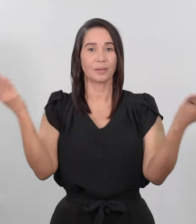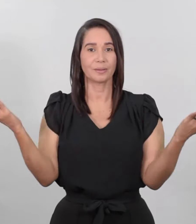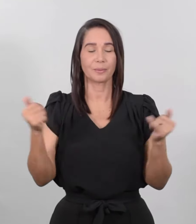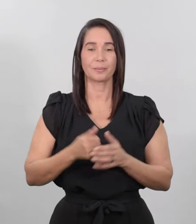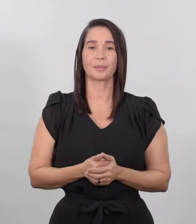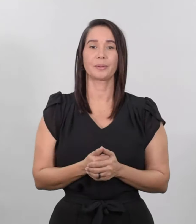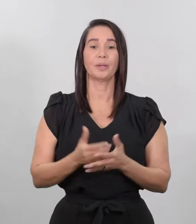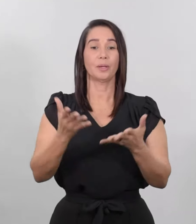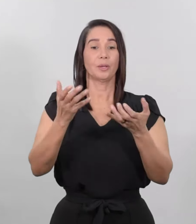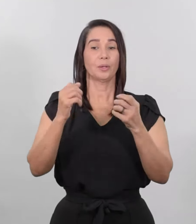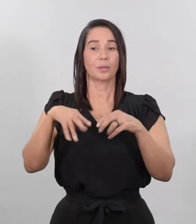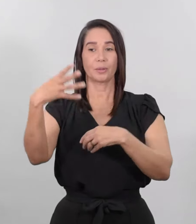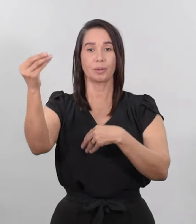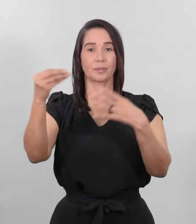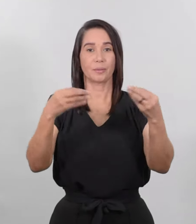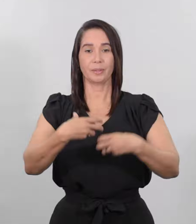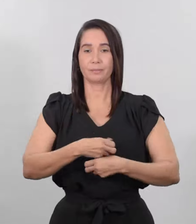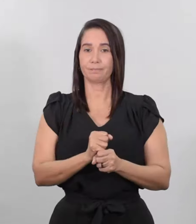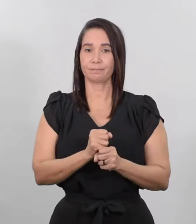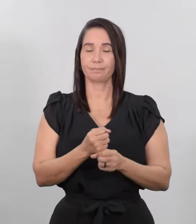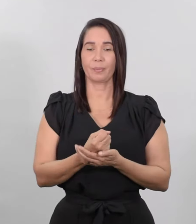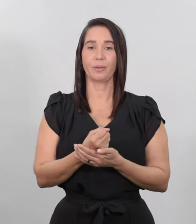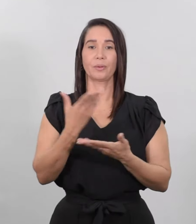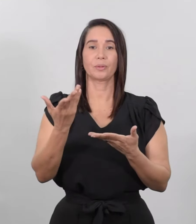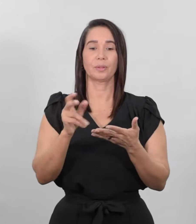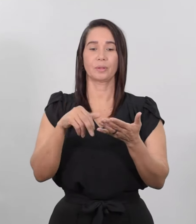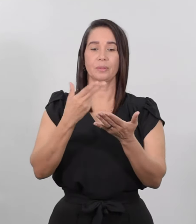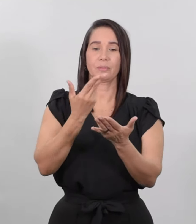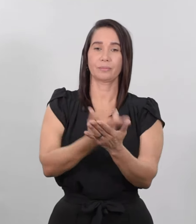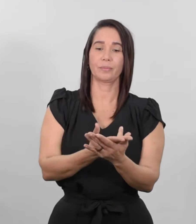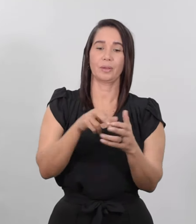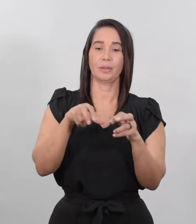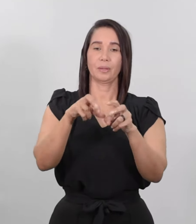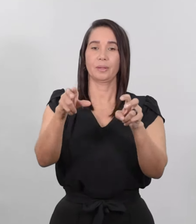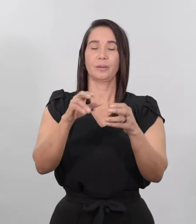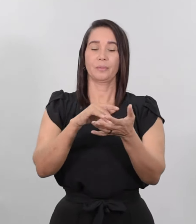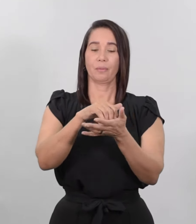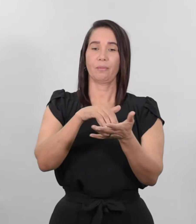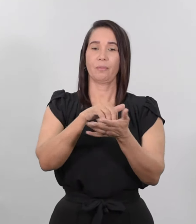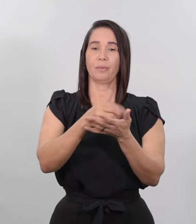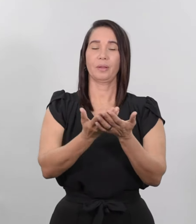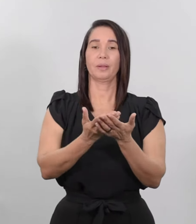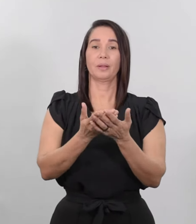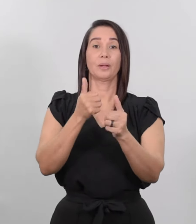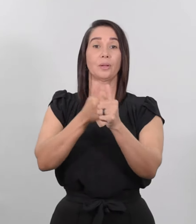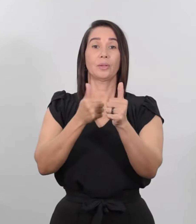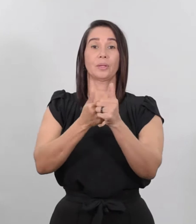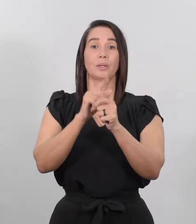No quiero despedirlos en ayunas. No sea que se desmayen en el camino. Los discípulos le preguntaron,